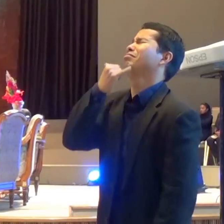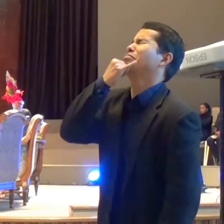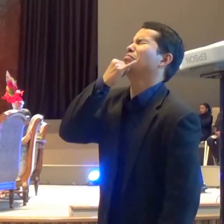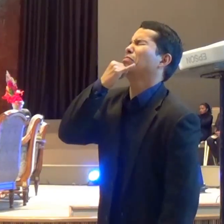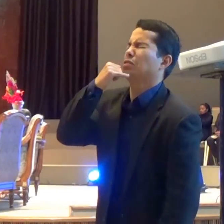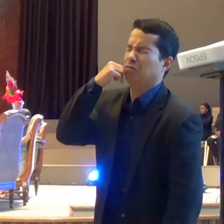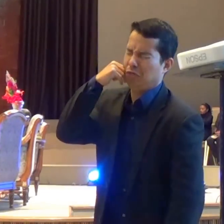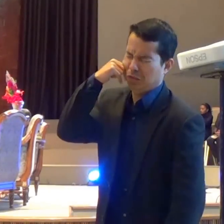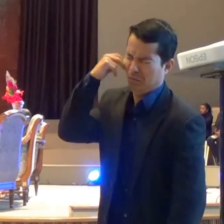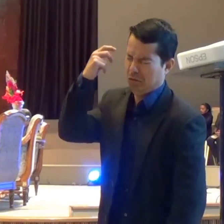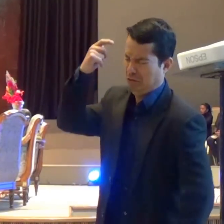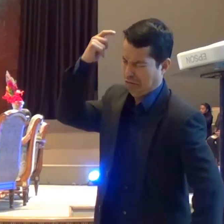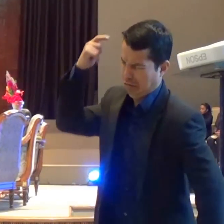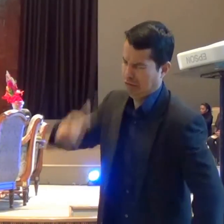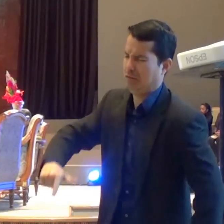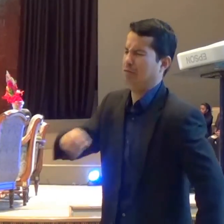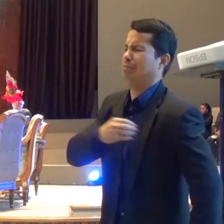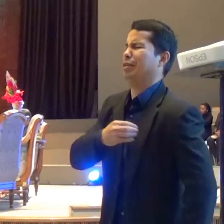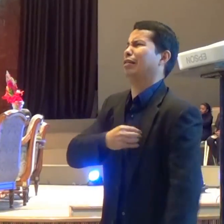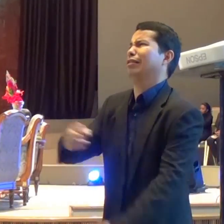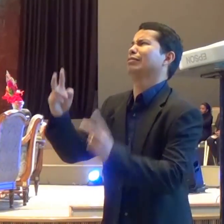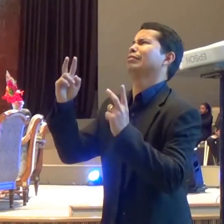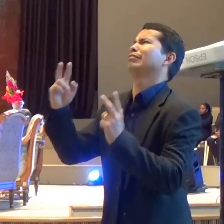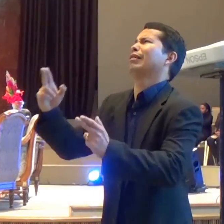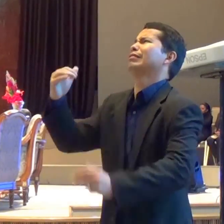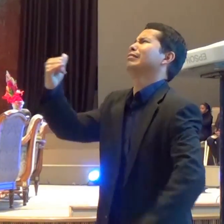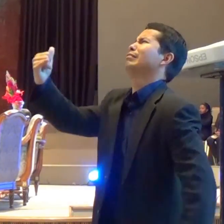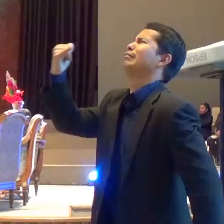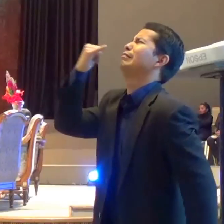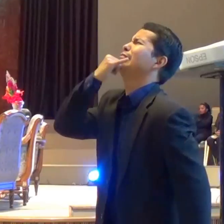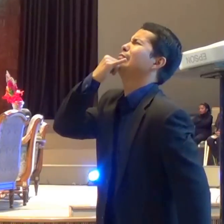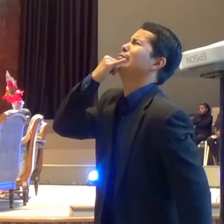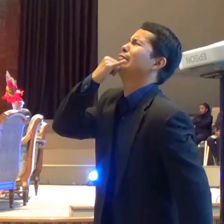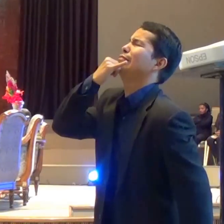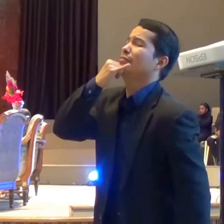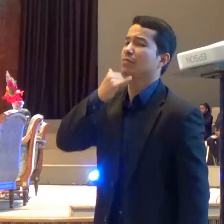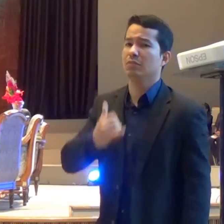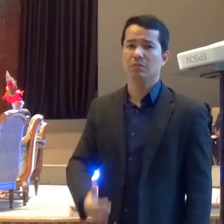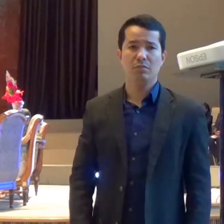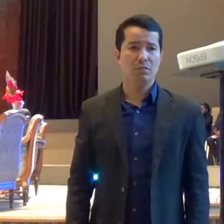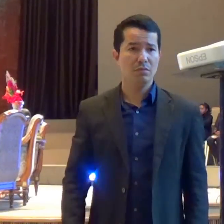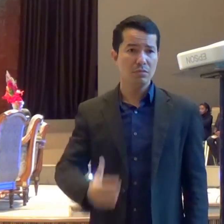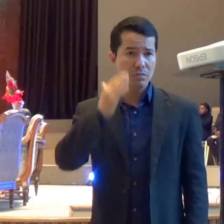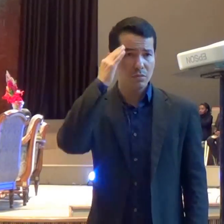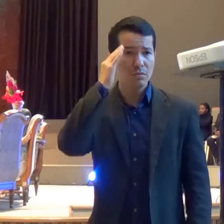Tenha misericórdia De mim Mas segura Na minha mão Para que eu possa Ser